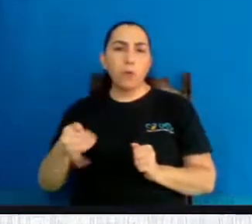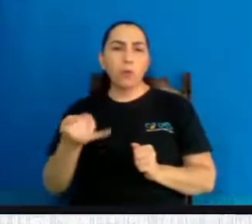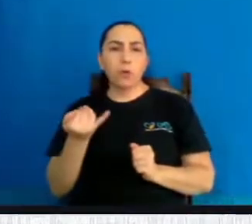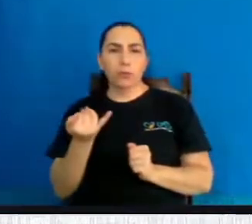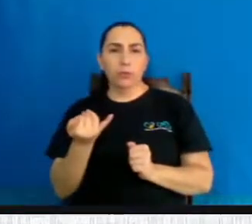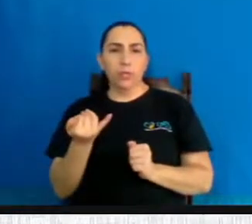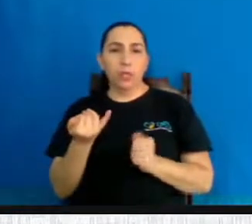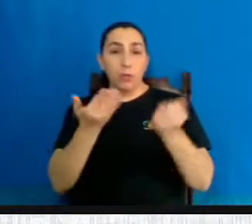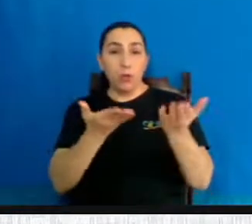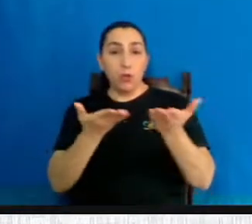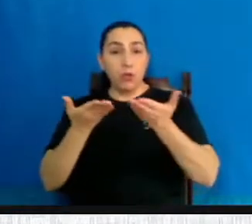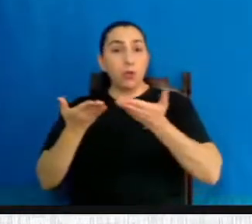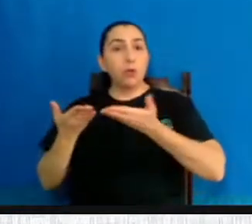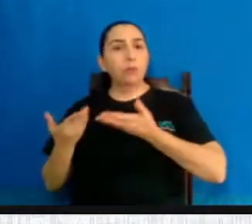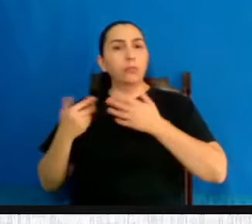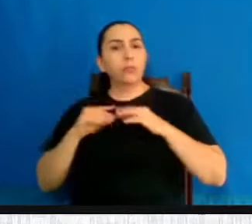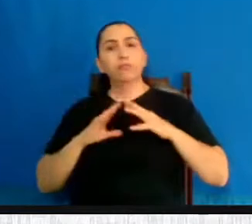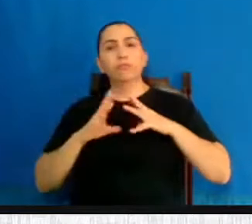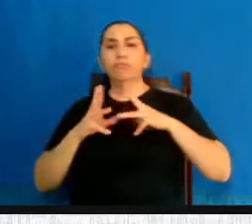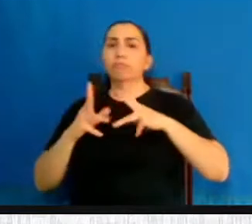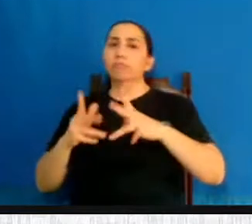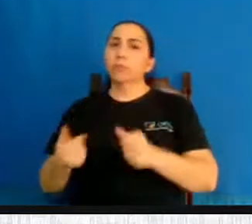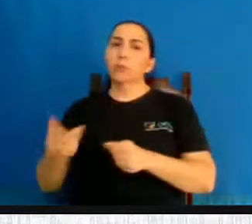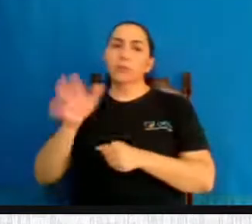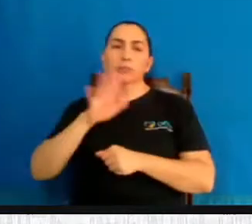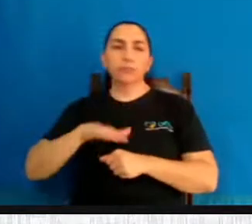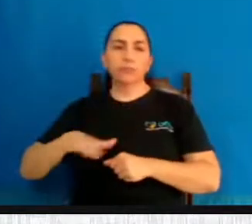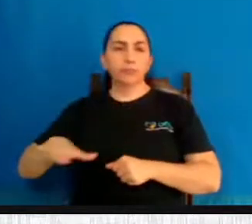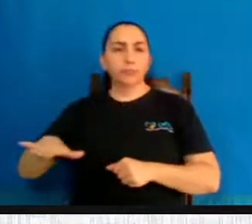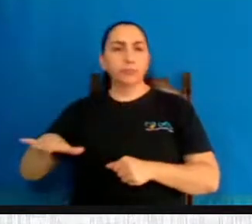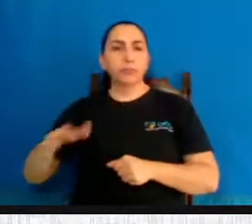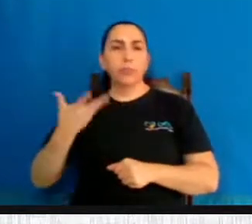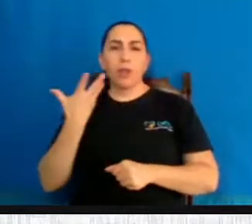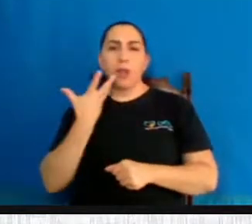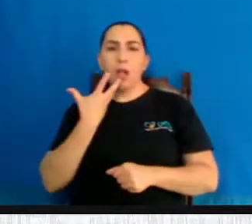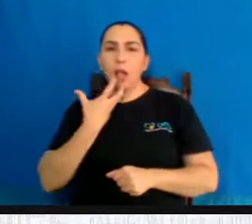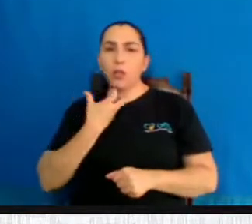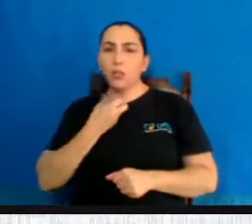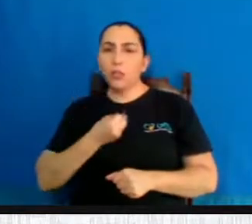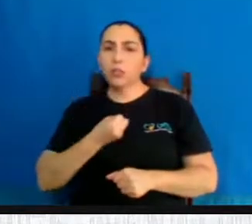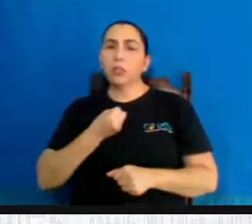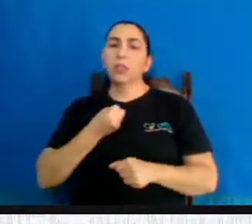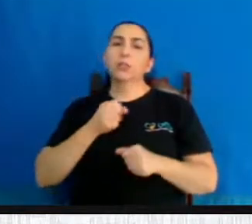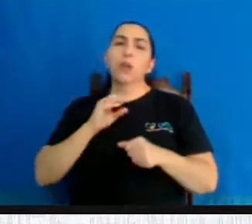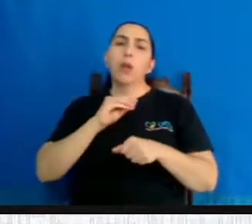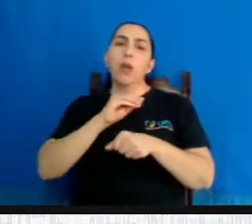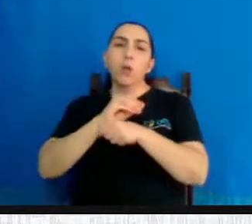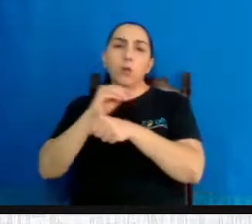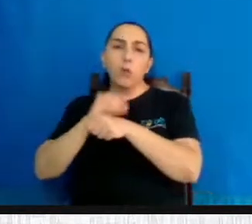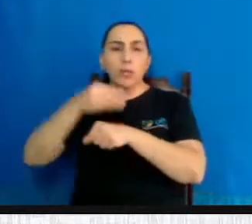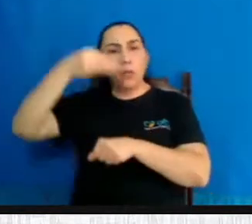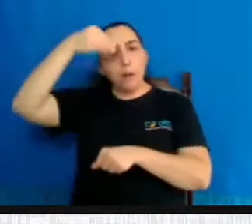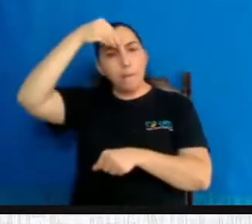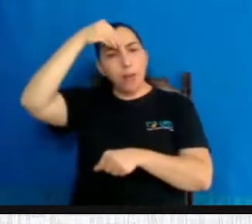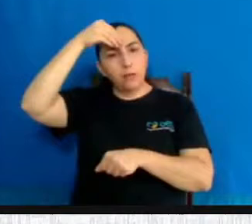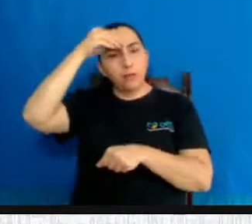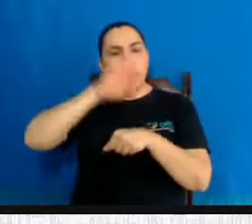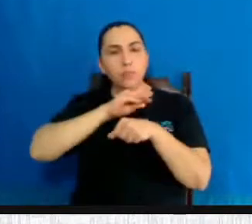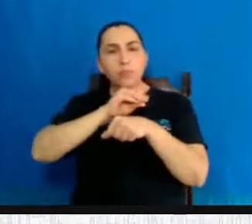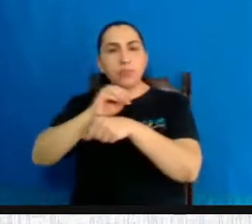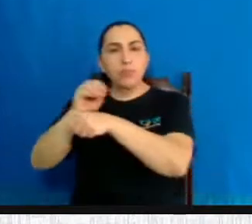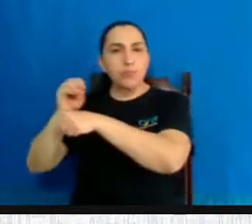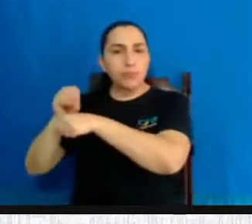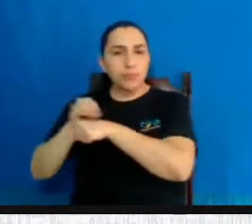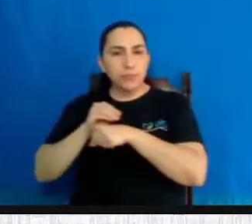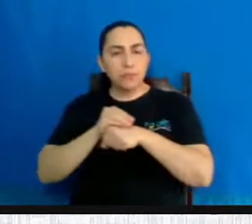convida todos para ajudar as crianças, seja adotando, seja padriando crianças necessitadas,